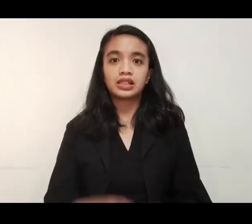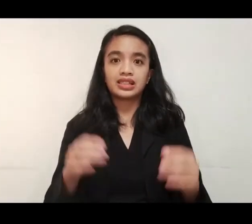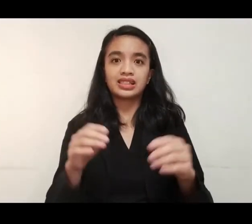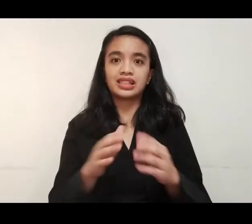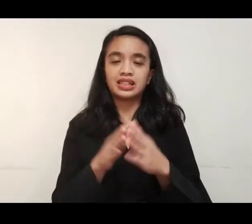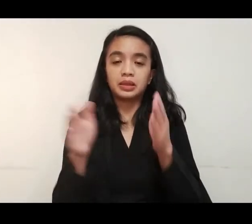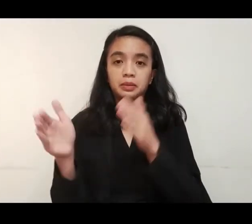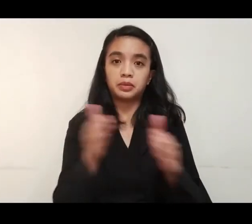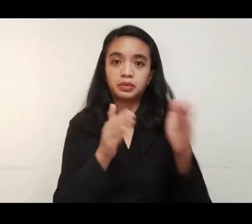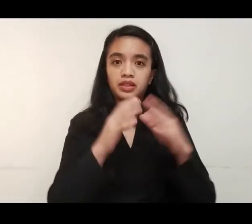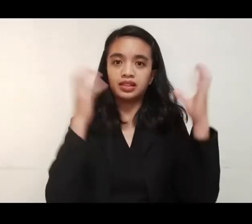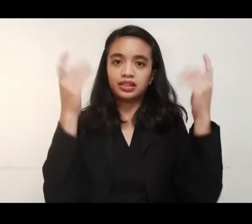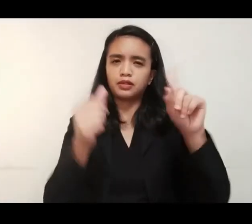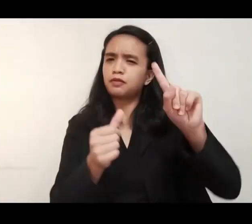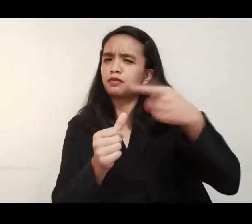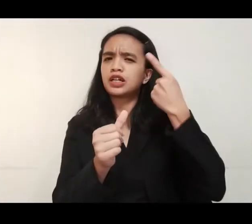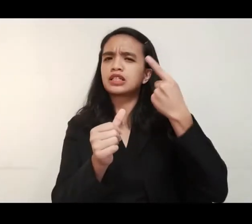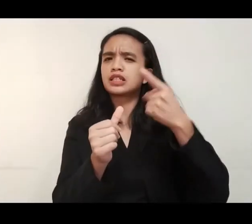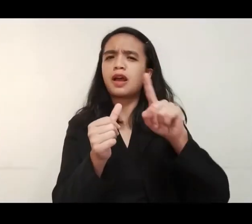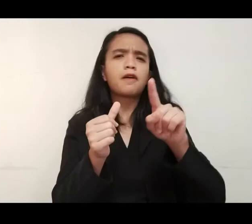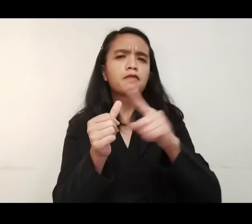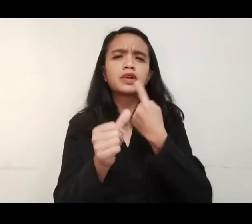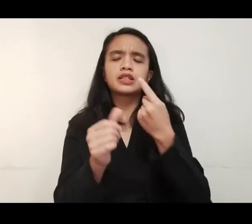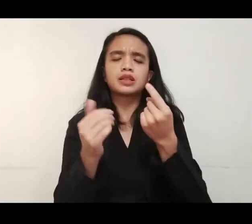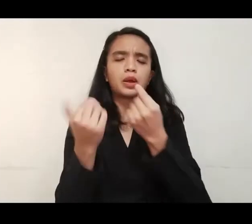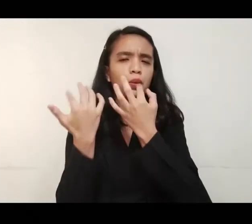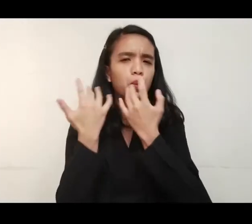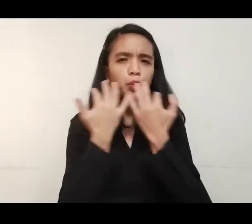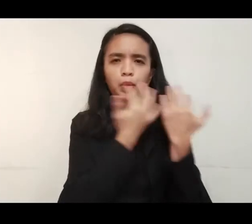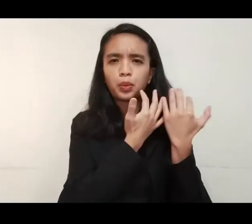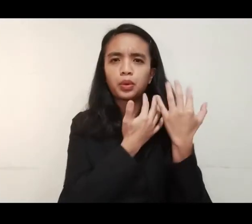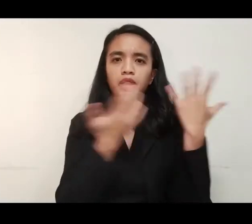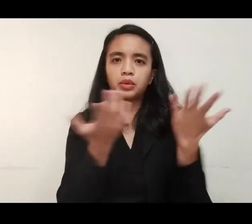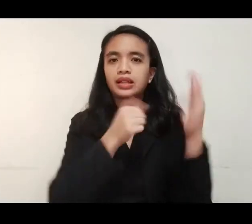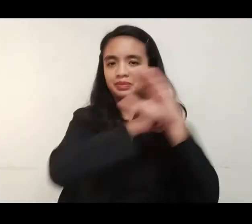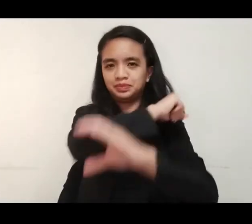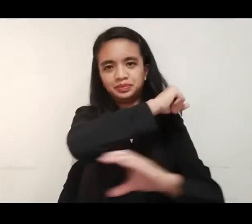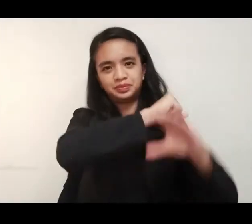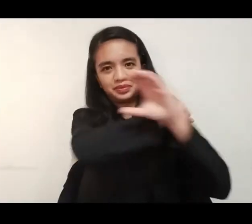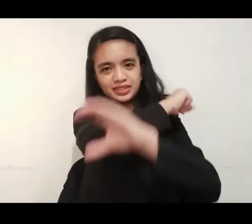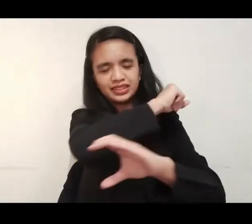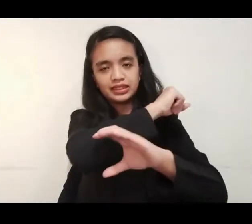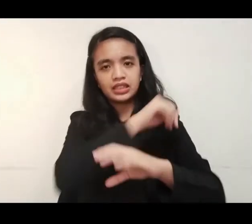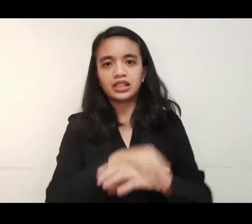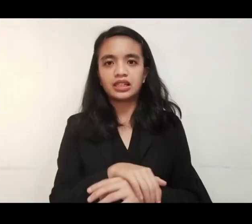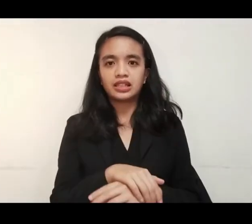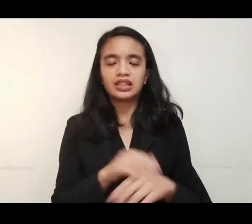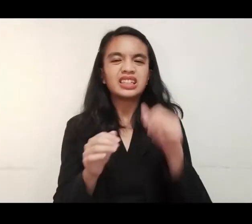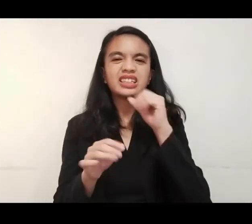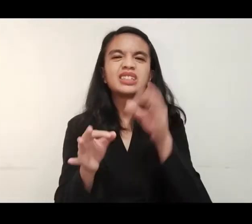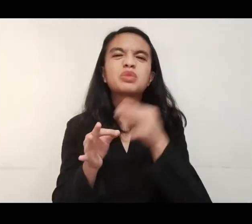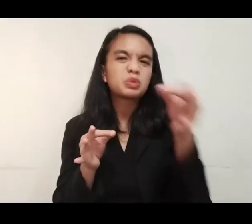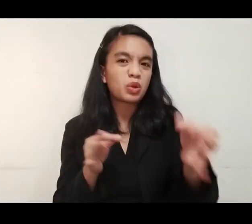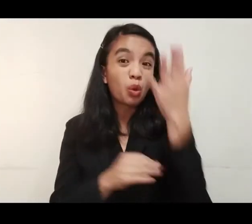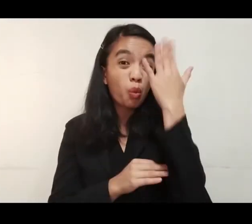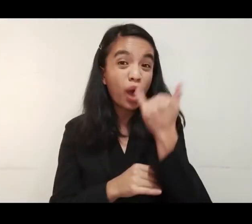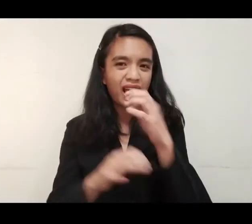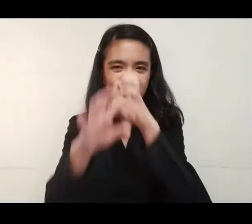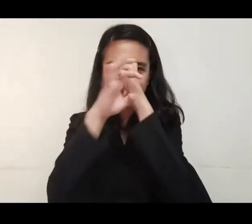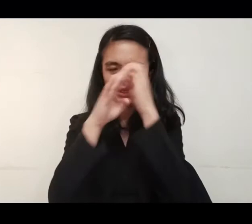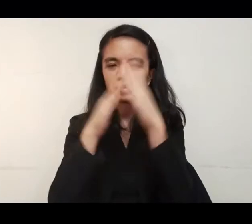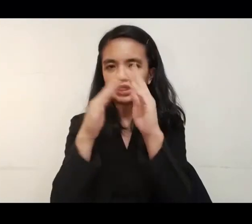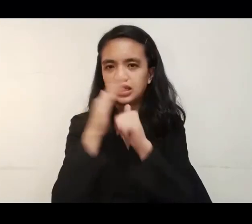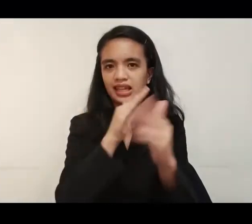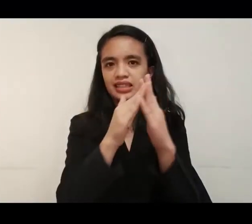Ang magarbusan ng handaan sa unang pagdiriwang ng kaarawan ni baby Micah Villa ng Barangay Nalsyan Kalasyao, Pangasinan